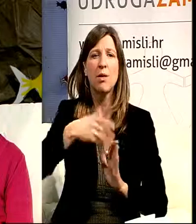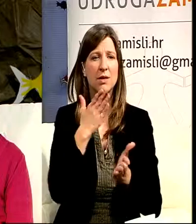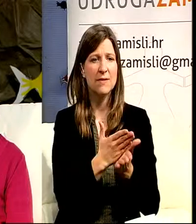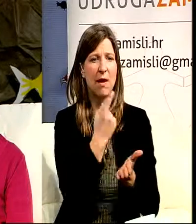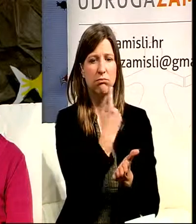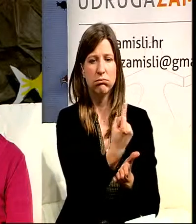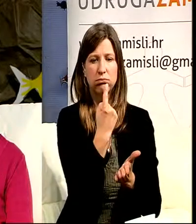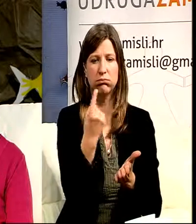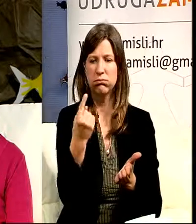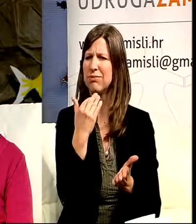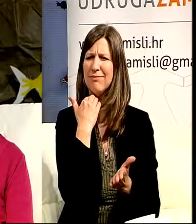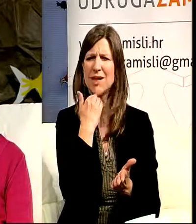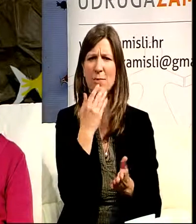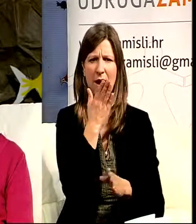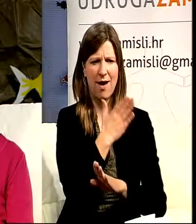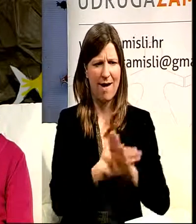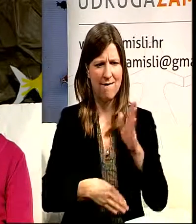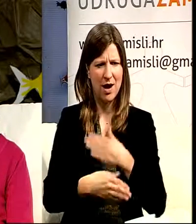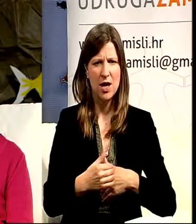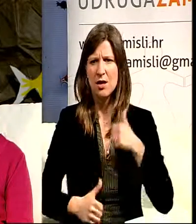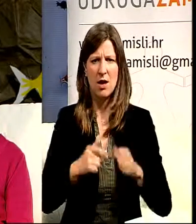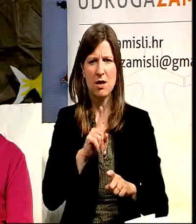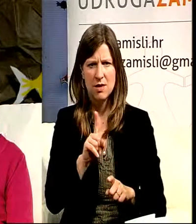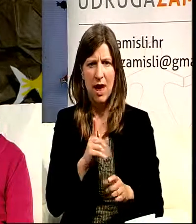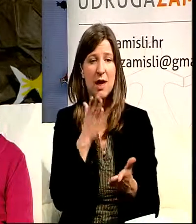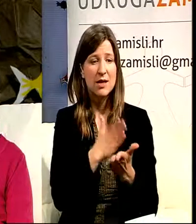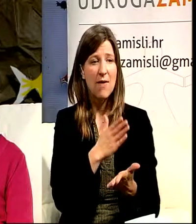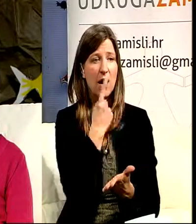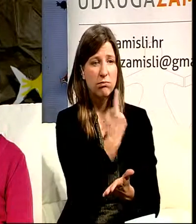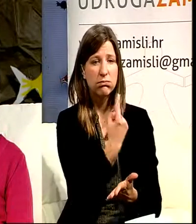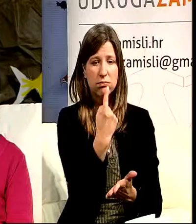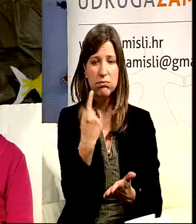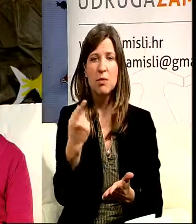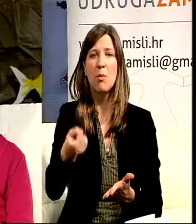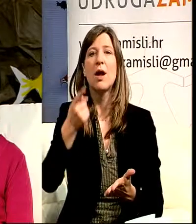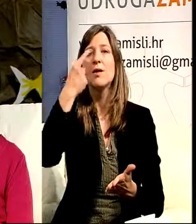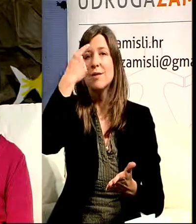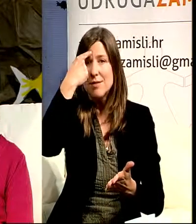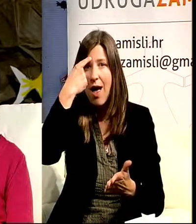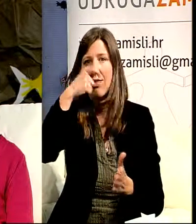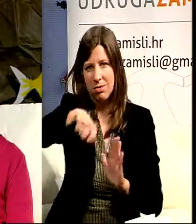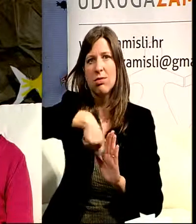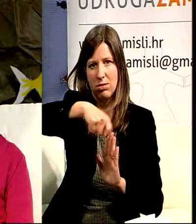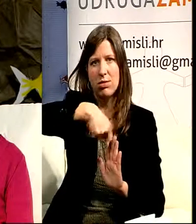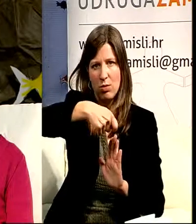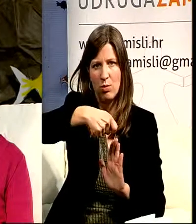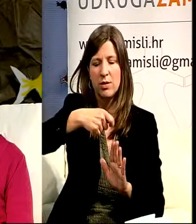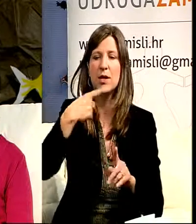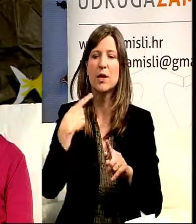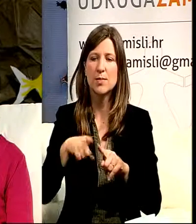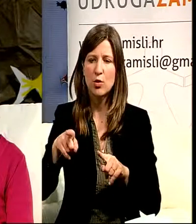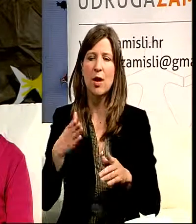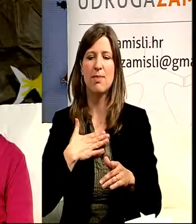invaliditet ili nemao, mora na neki način savladati. I tako da je ta mala škola kuhanje meni bila jako zanimljiv